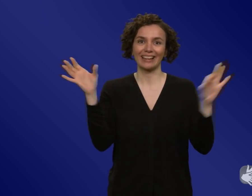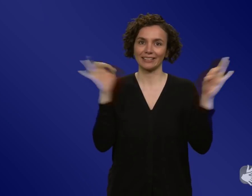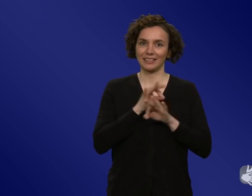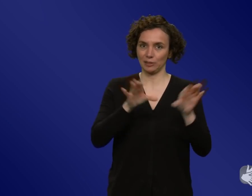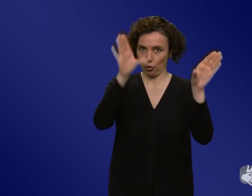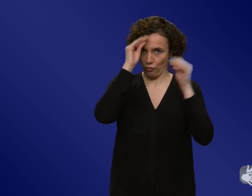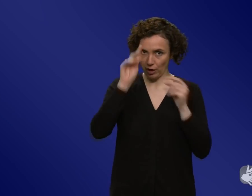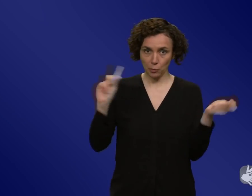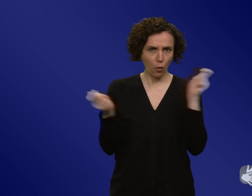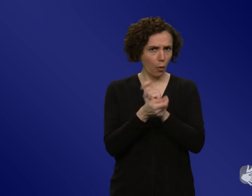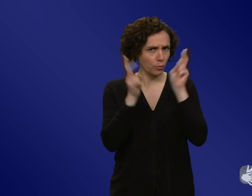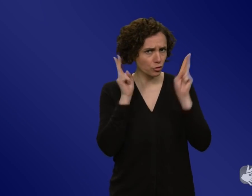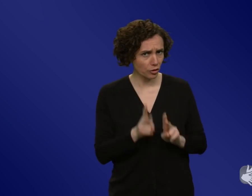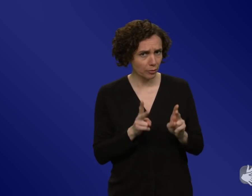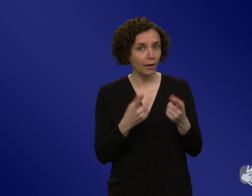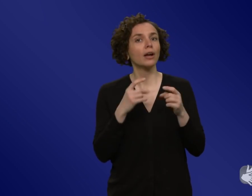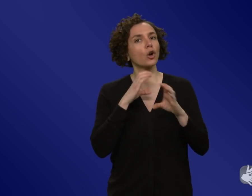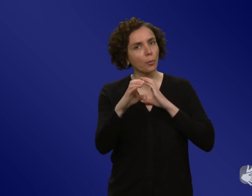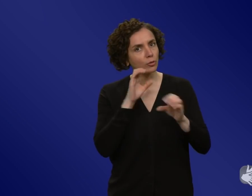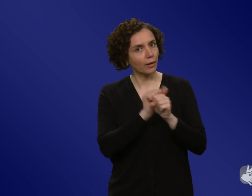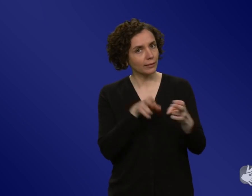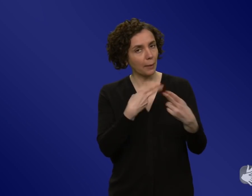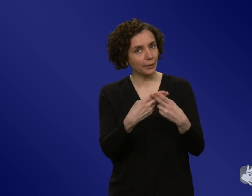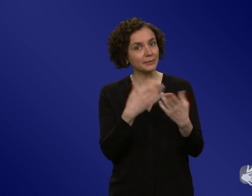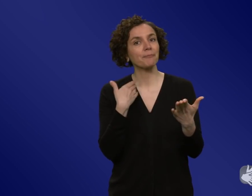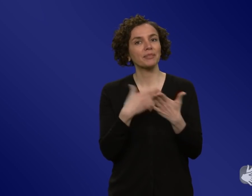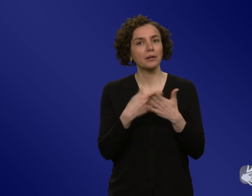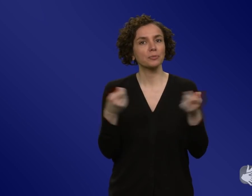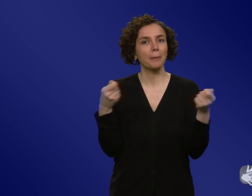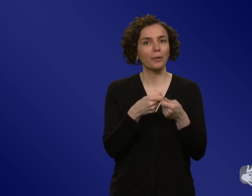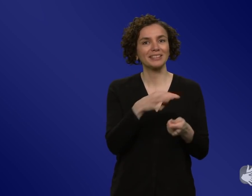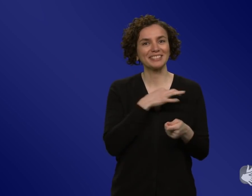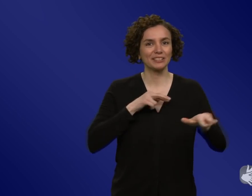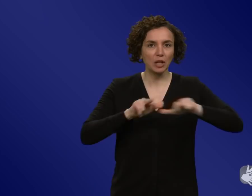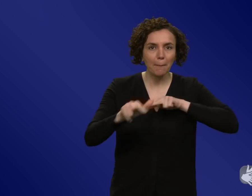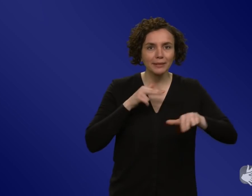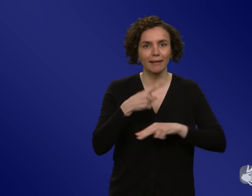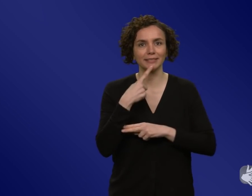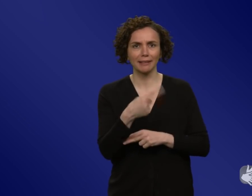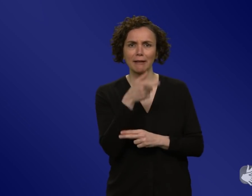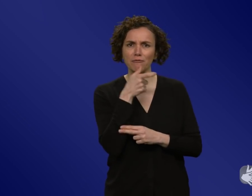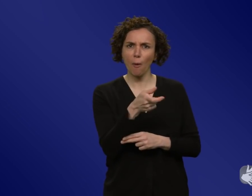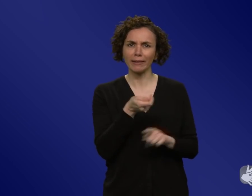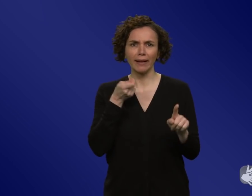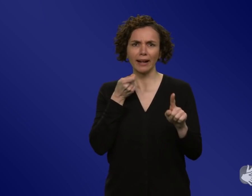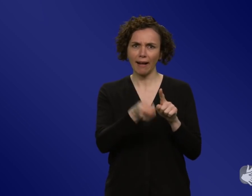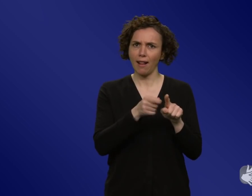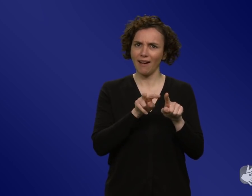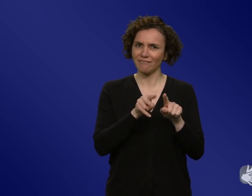kommunizieren. Wenn Sie sowas lesen, was der Bundesgesundheitsminister gerade gemacht hat, es könnte eine Killer-Variante kommen. Funktioniert